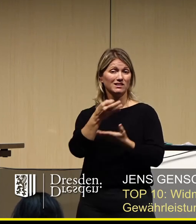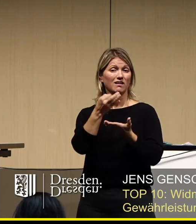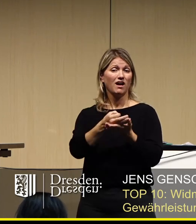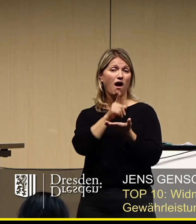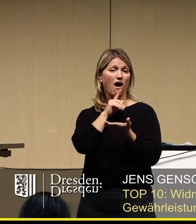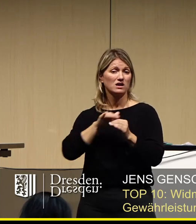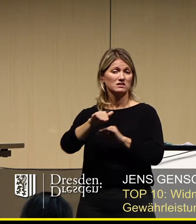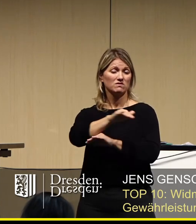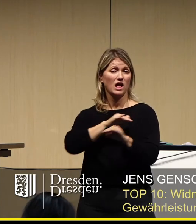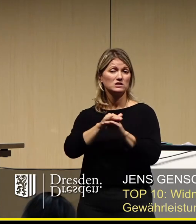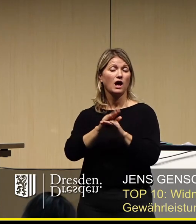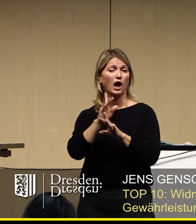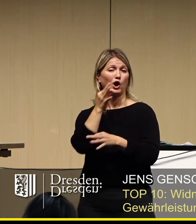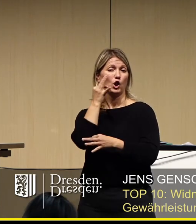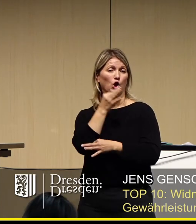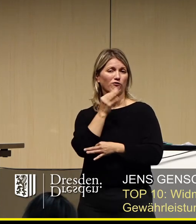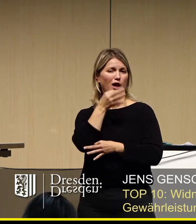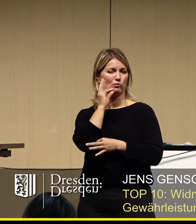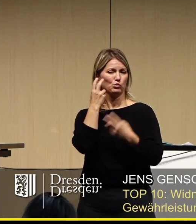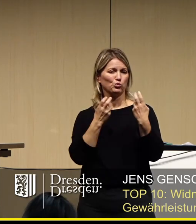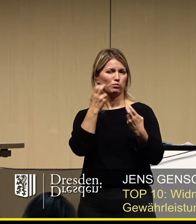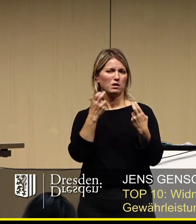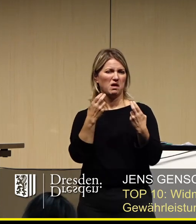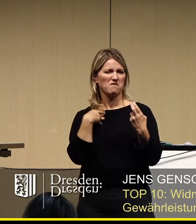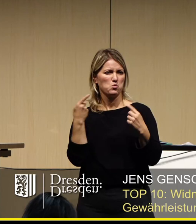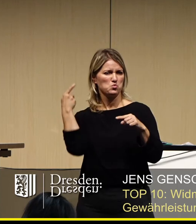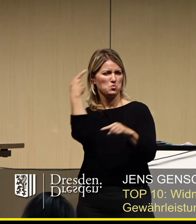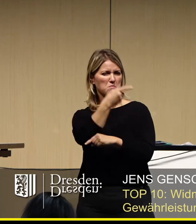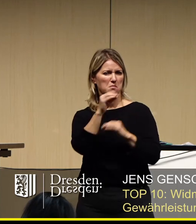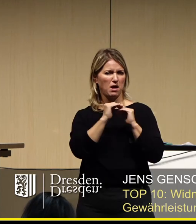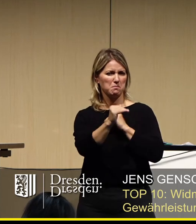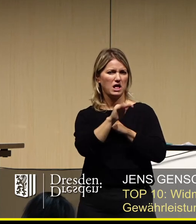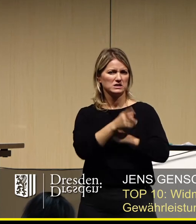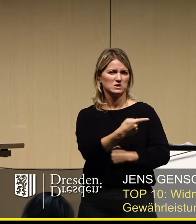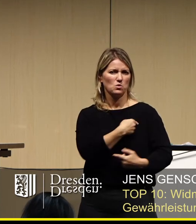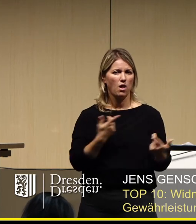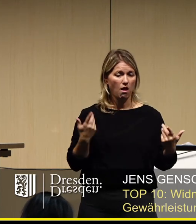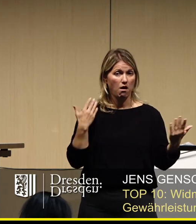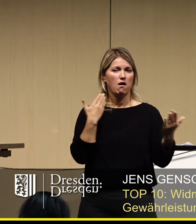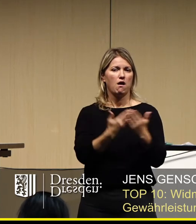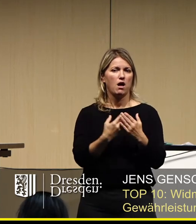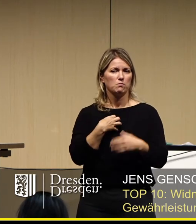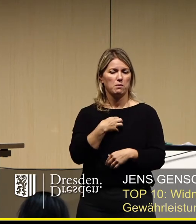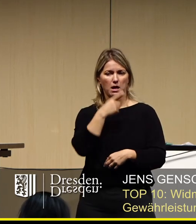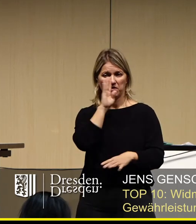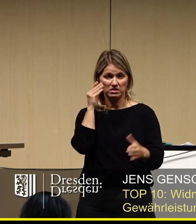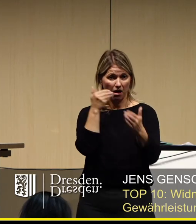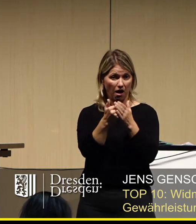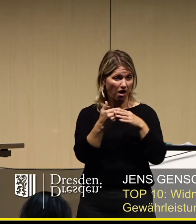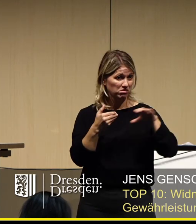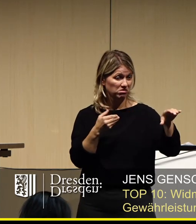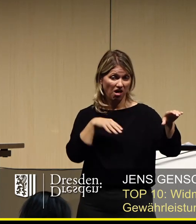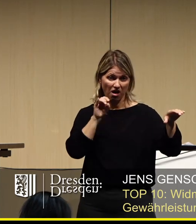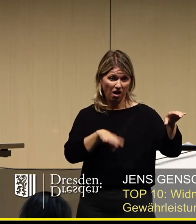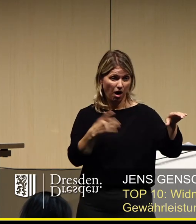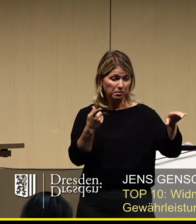drin, warum soll sich dann einer auf den Parkplatz verirren? Und dann hatte man halt das Problem, dass am Ende überhaupt keiner gekommen ist und deswegen hat man es